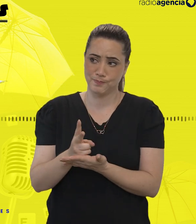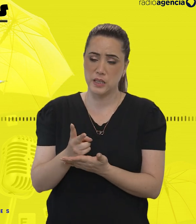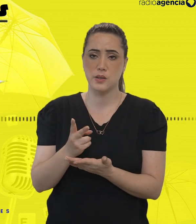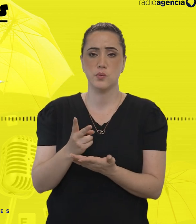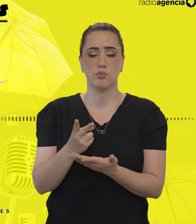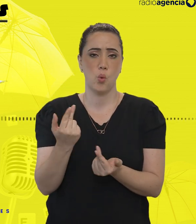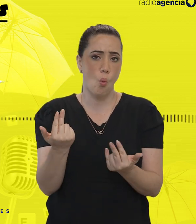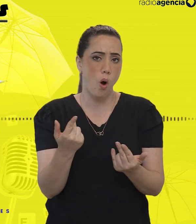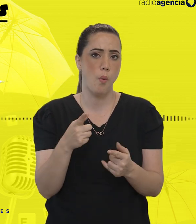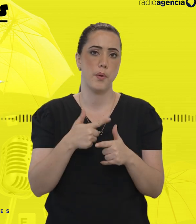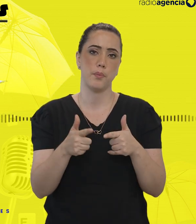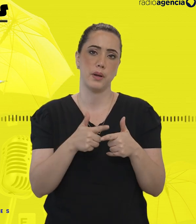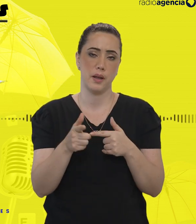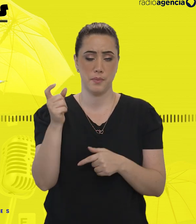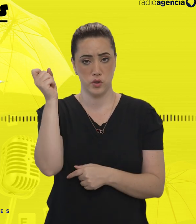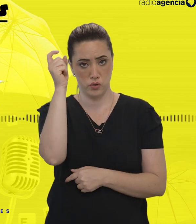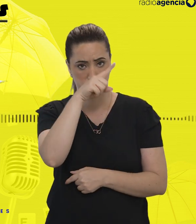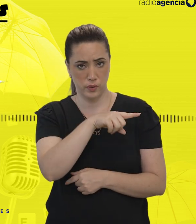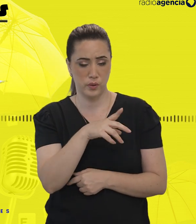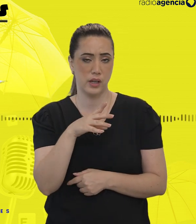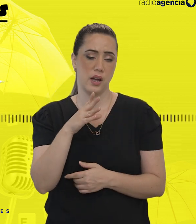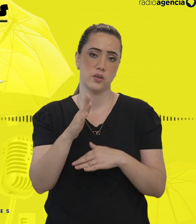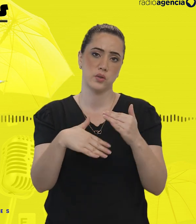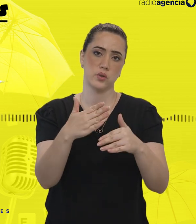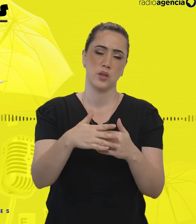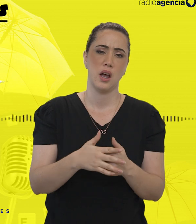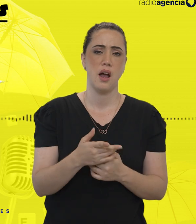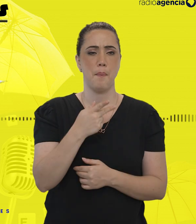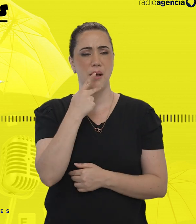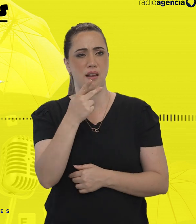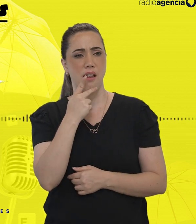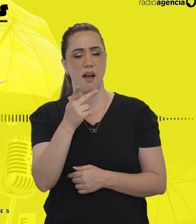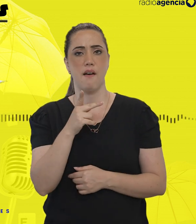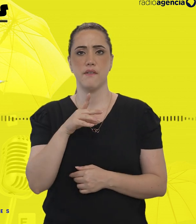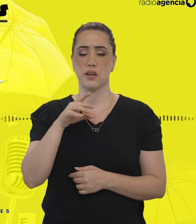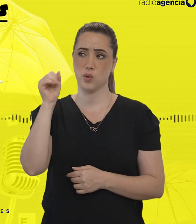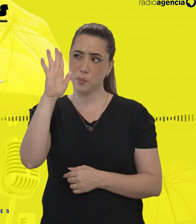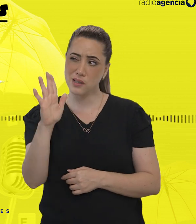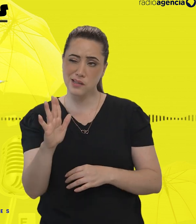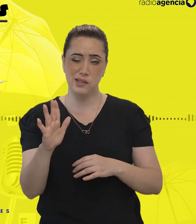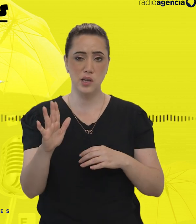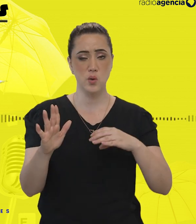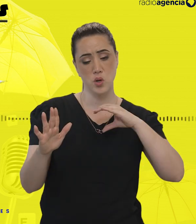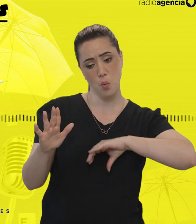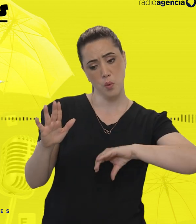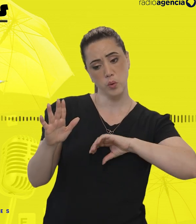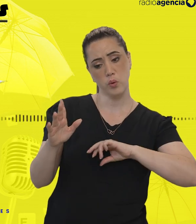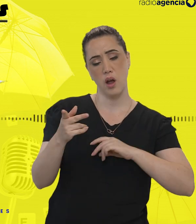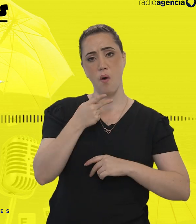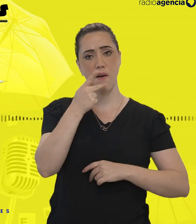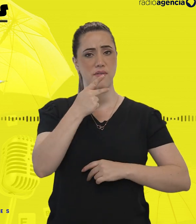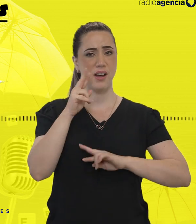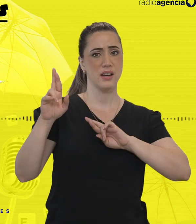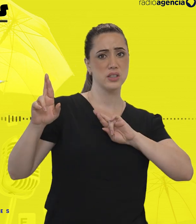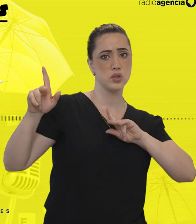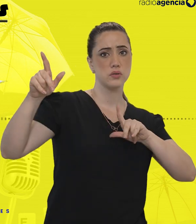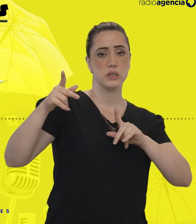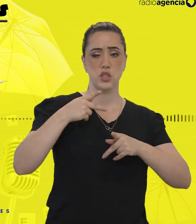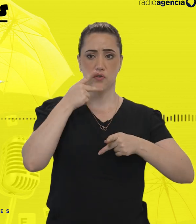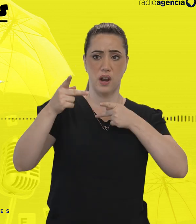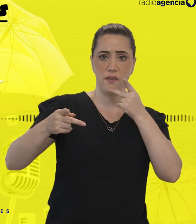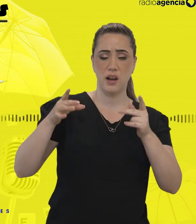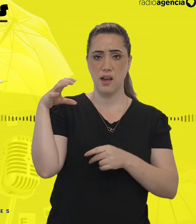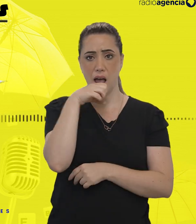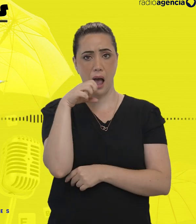continuaram. Tudo bem que o jeito de pronunciar as palavras escancaram as origens de cada país. Já admira os sotaques do Brasil, tu. Vai para lá andar